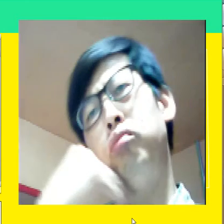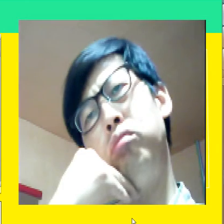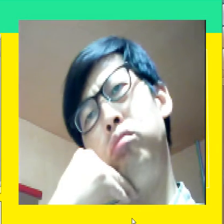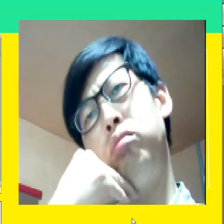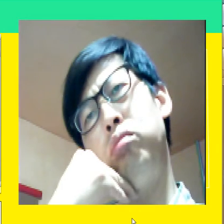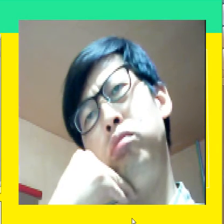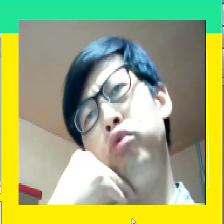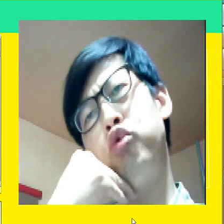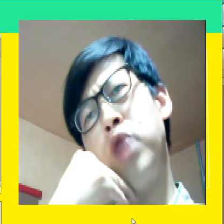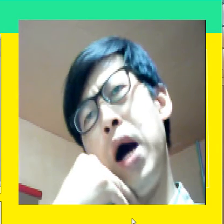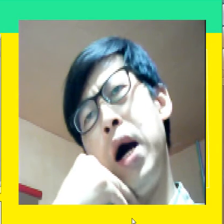누가